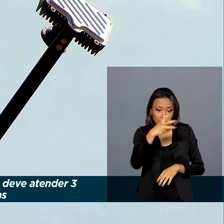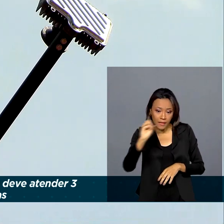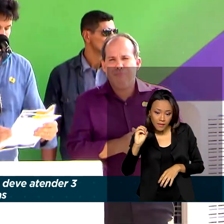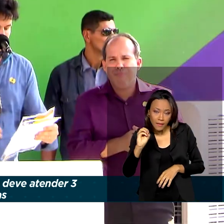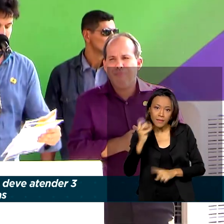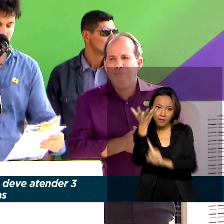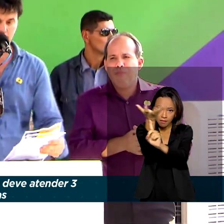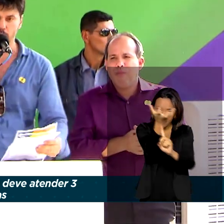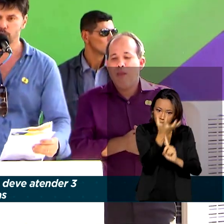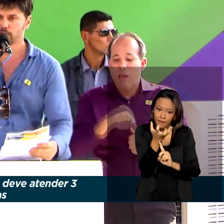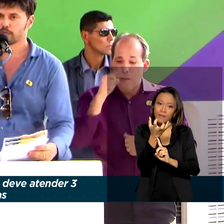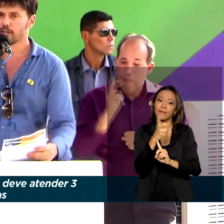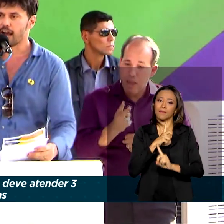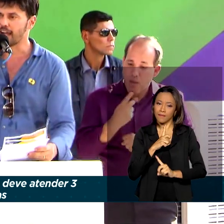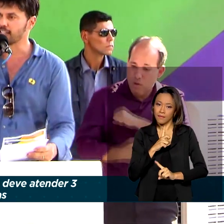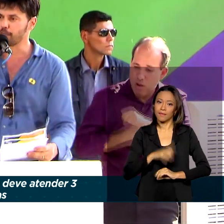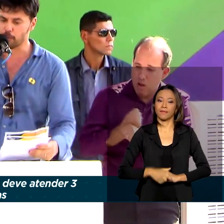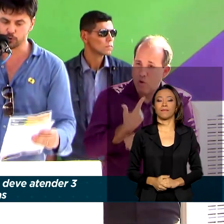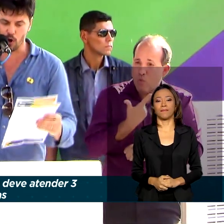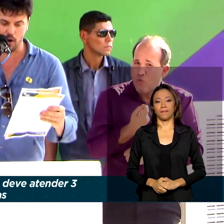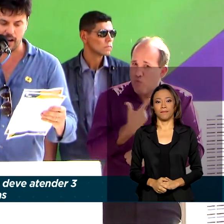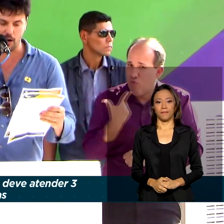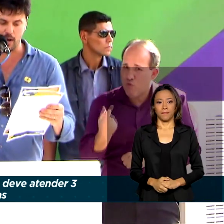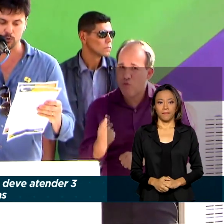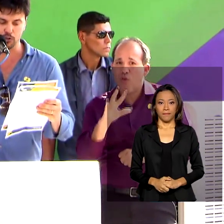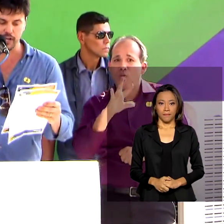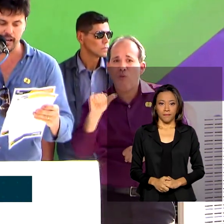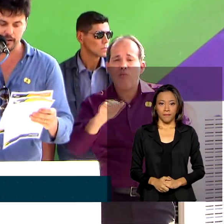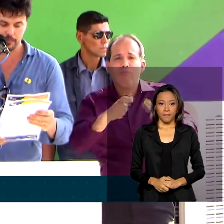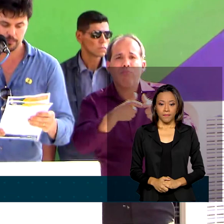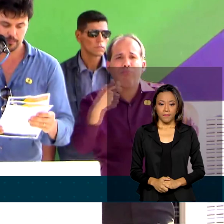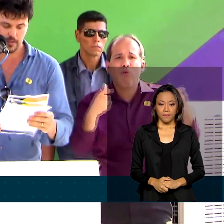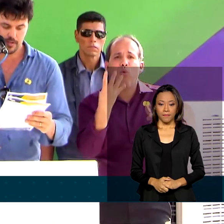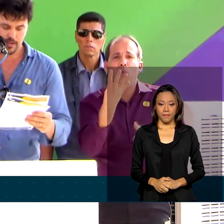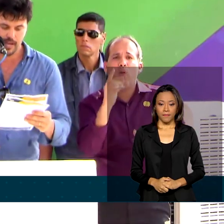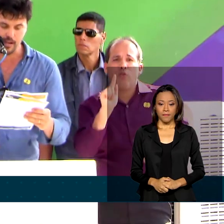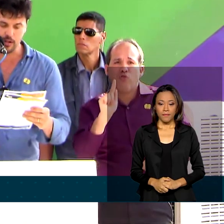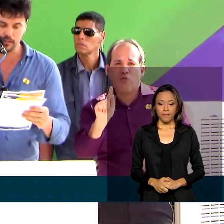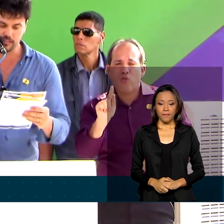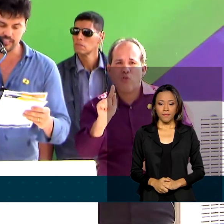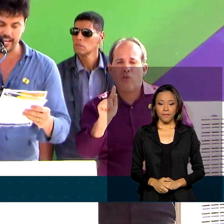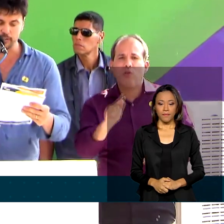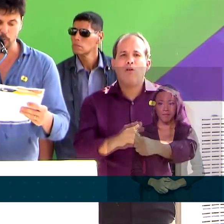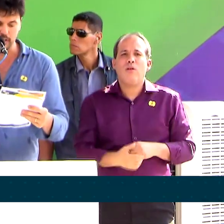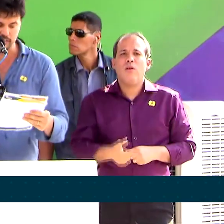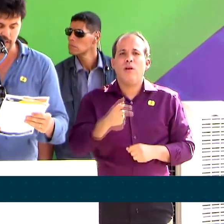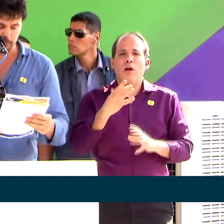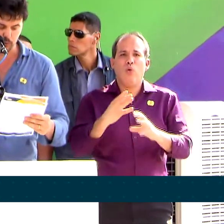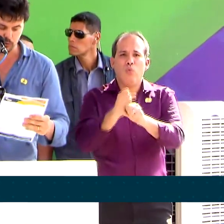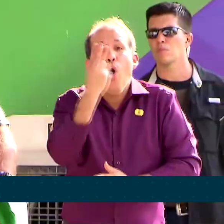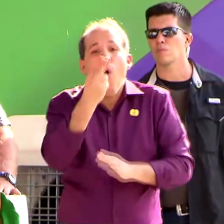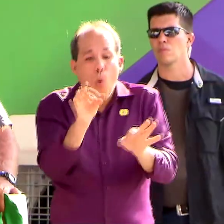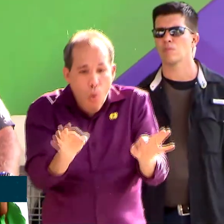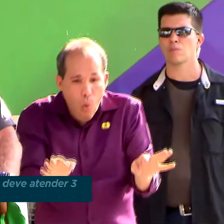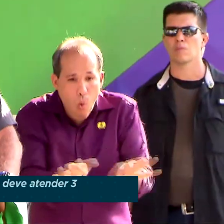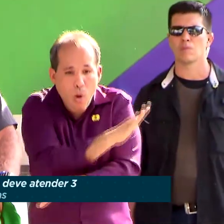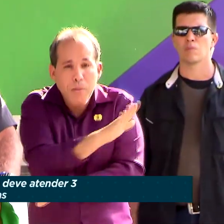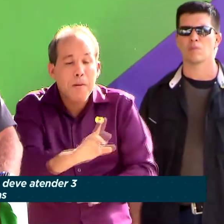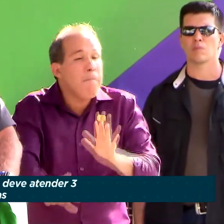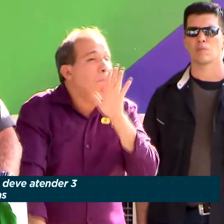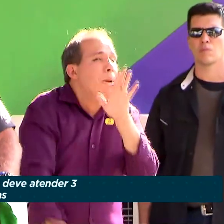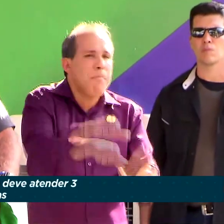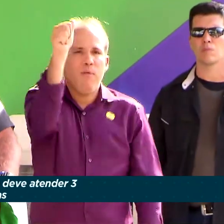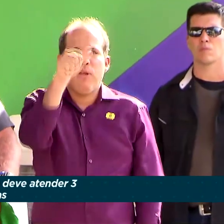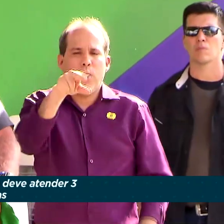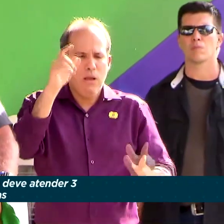satélite. Esse ano ainda vamos colocar 4G em sete municípios. O presidente